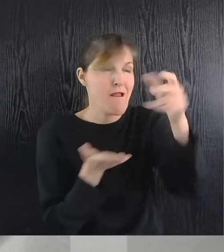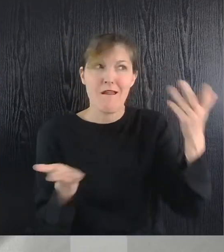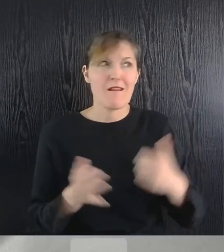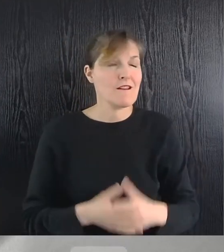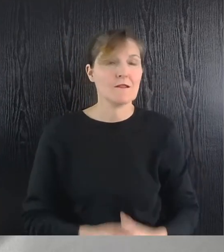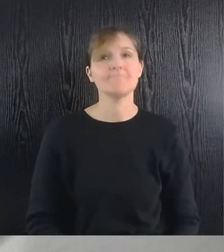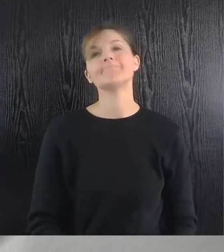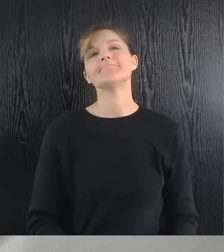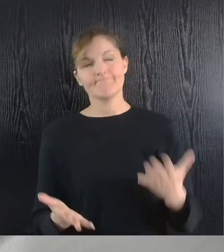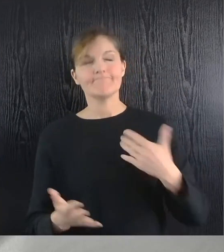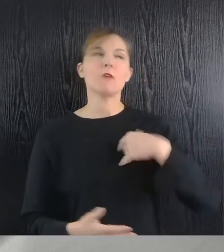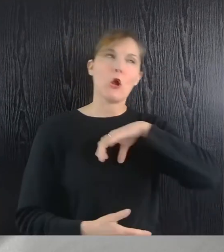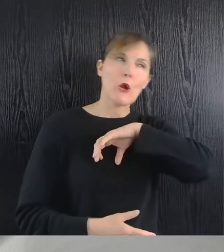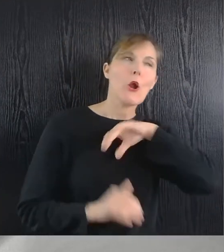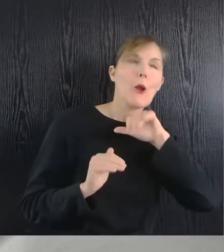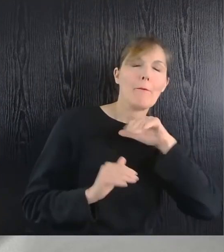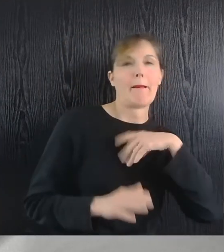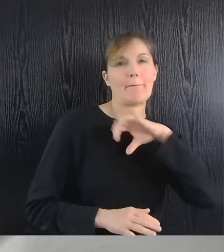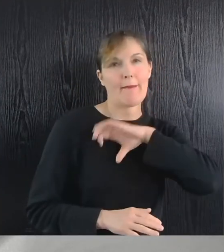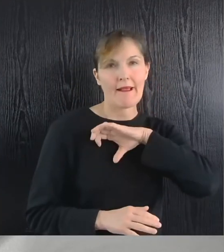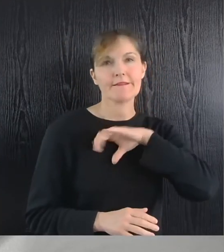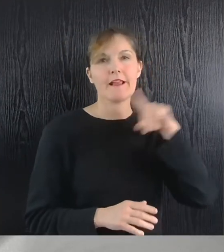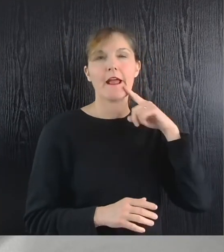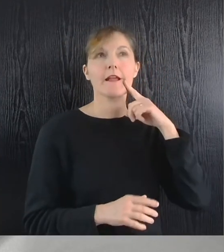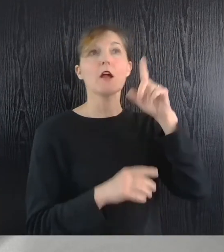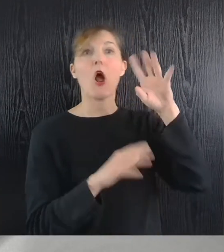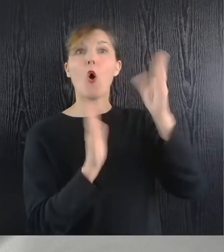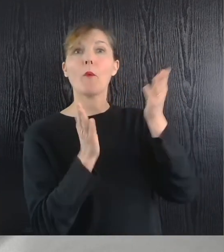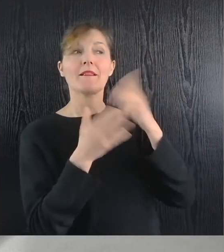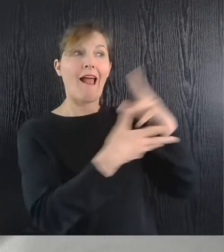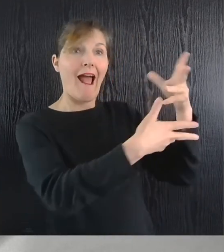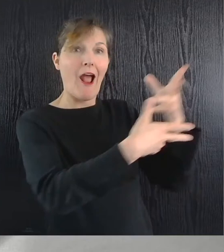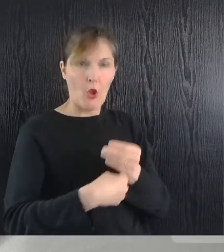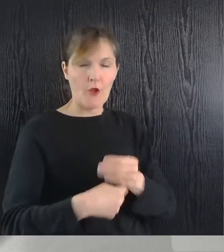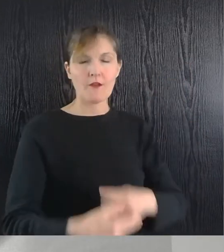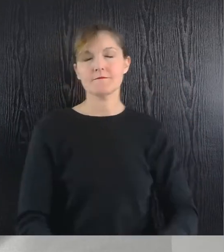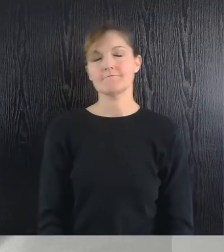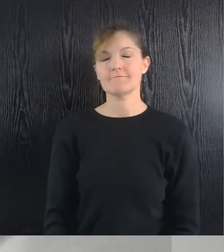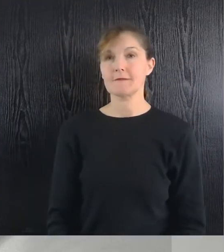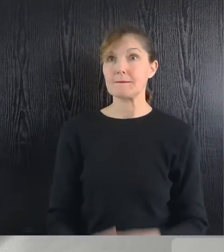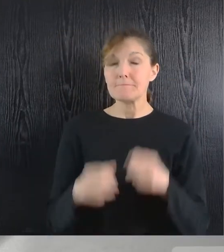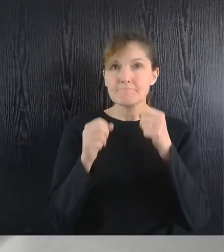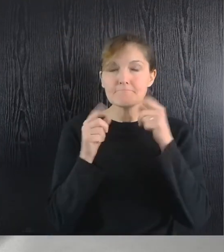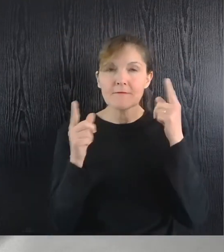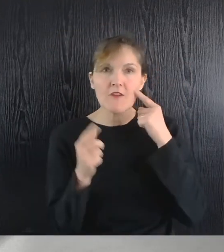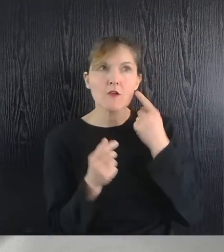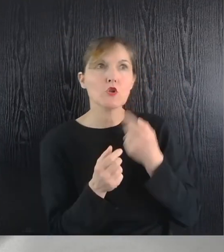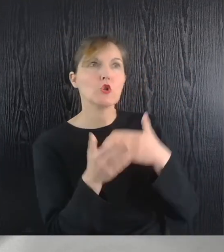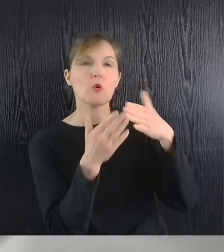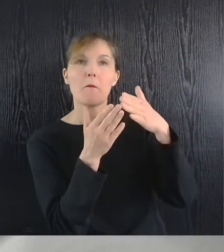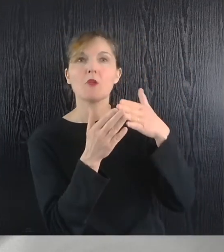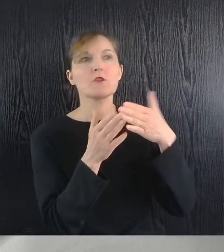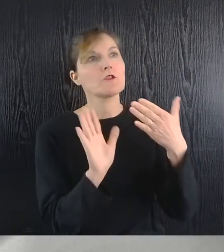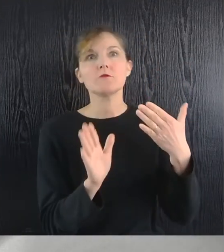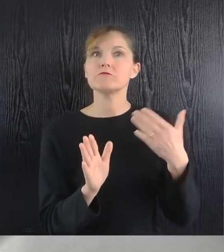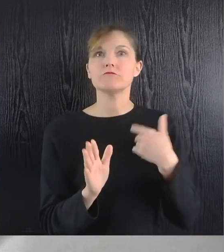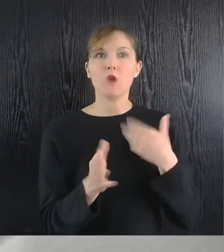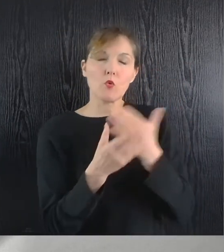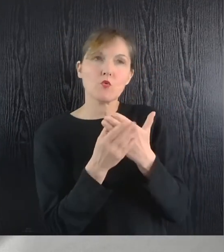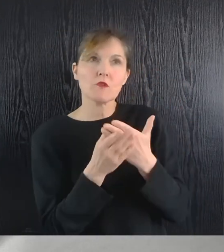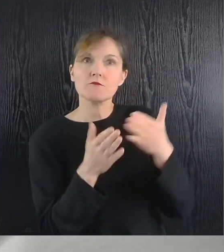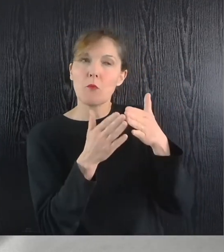Mais je vais quand même essayer de vous faire accepter. » Étonnamment, la demande de prise en charge a été acceptée